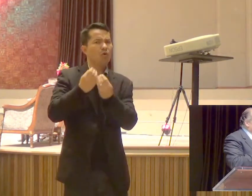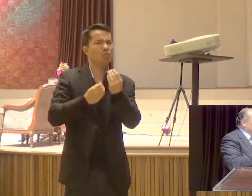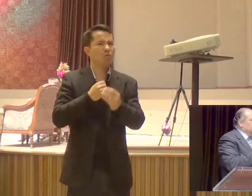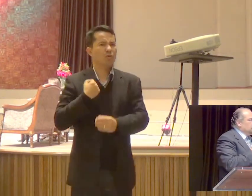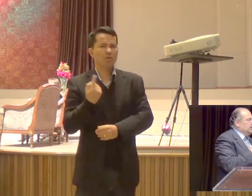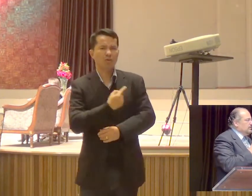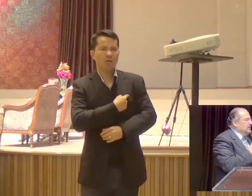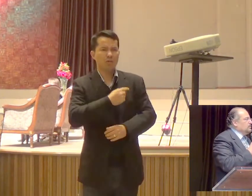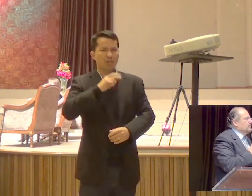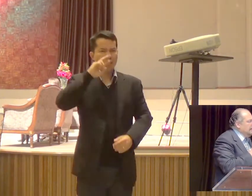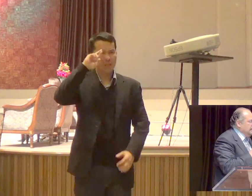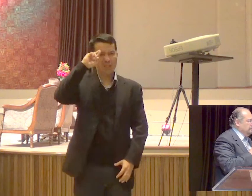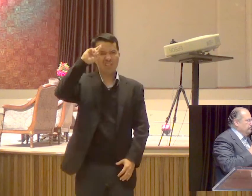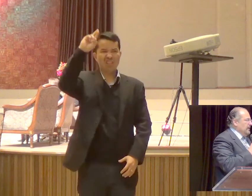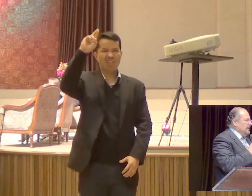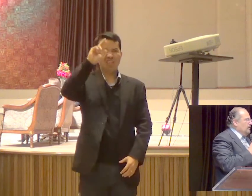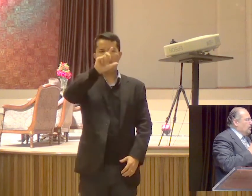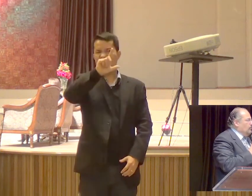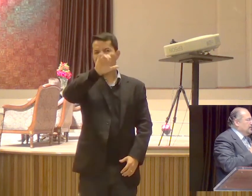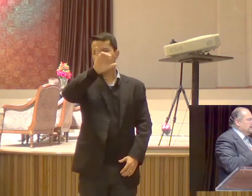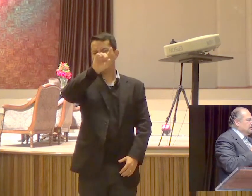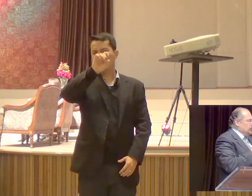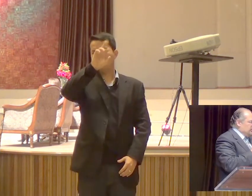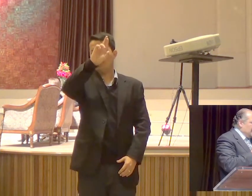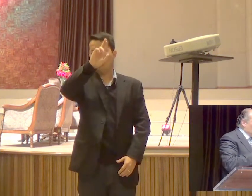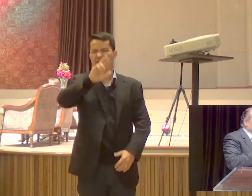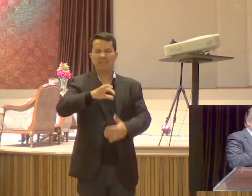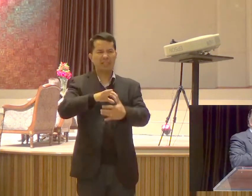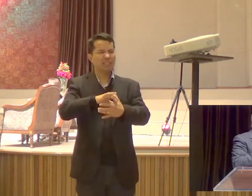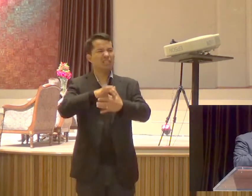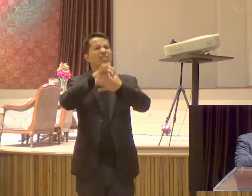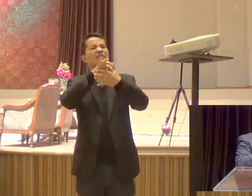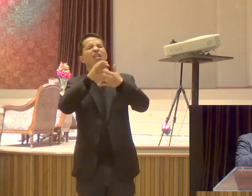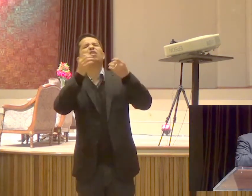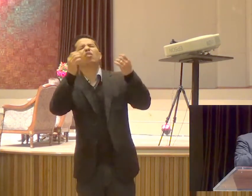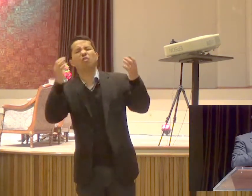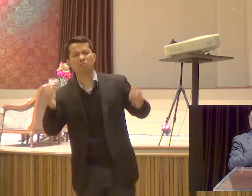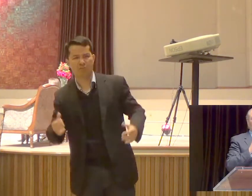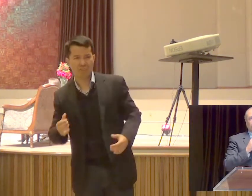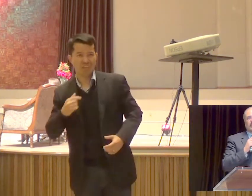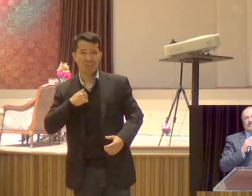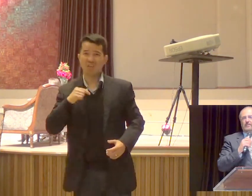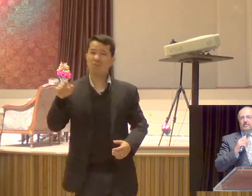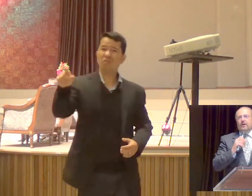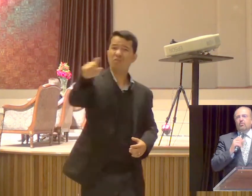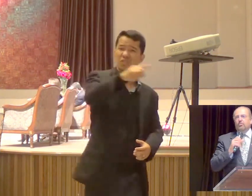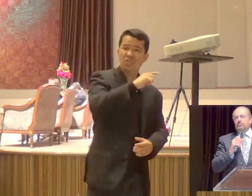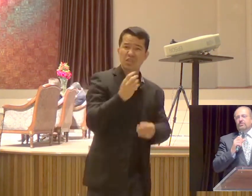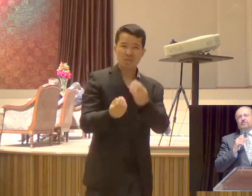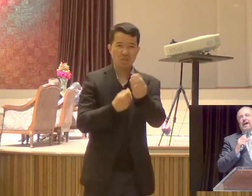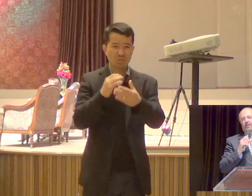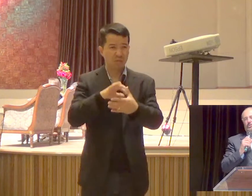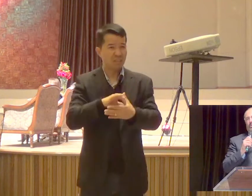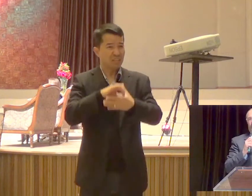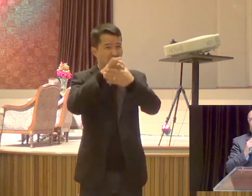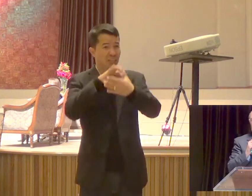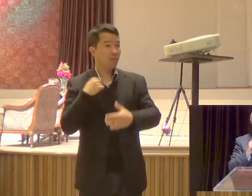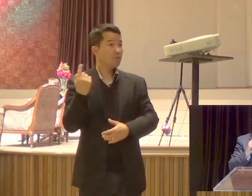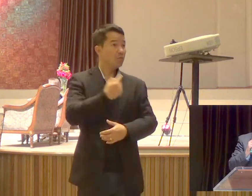Liderança cristã Eu como líder Você como líder Todos nós somos líderes em algum estágio Ou em algum